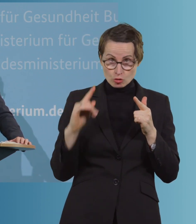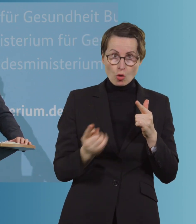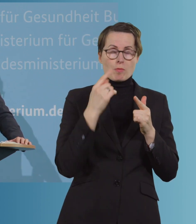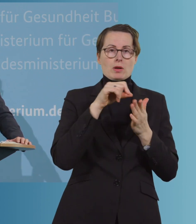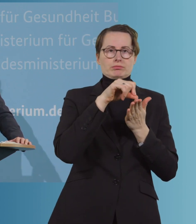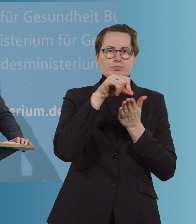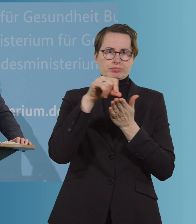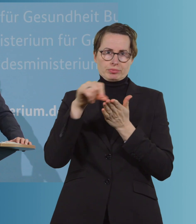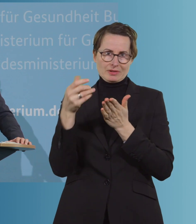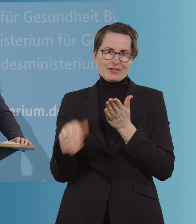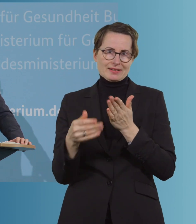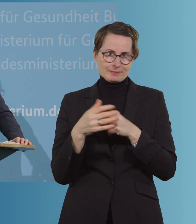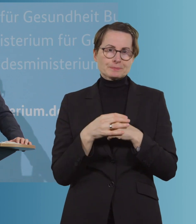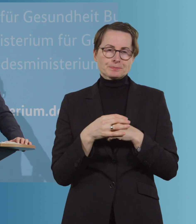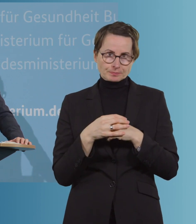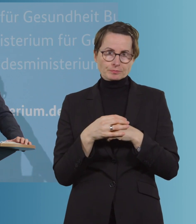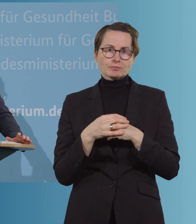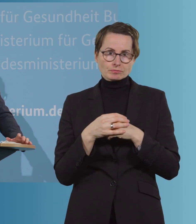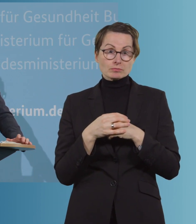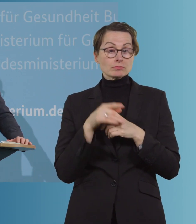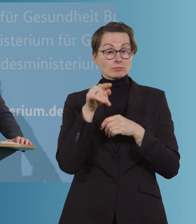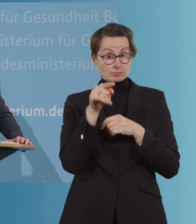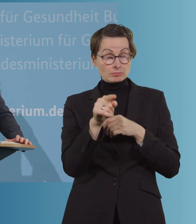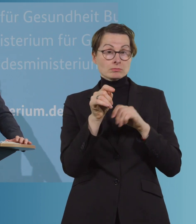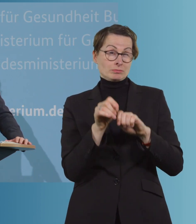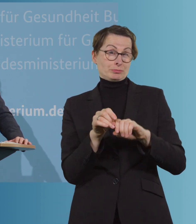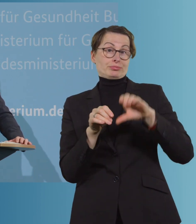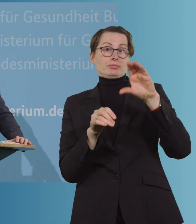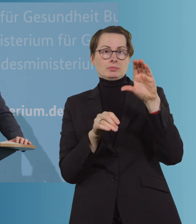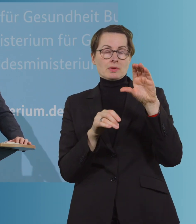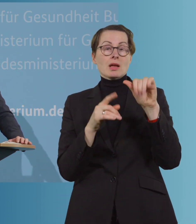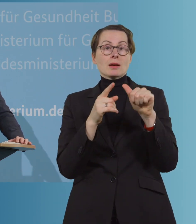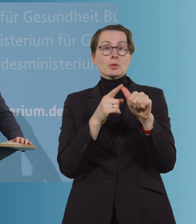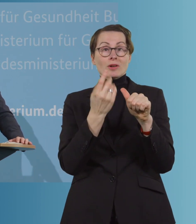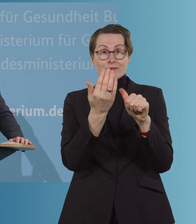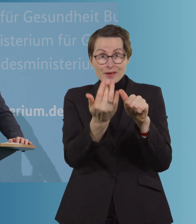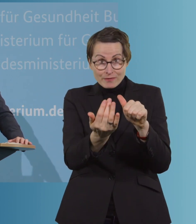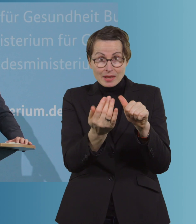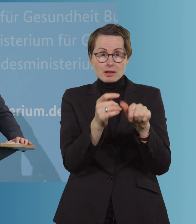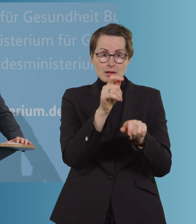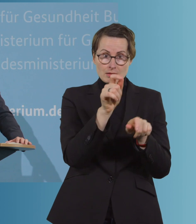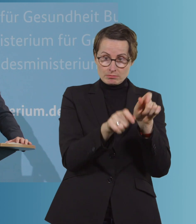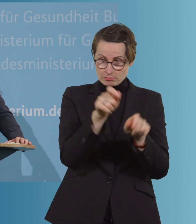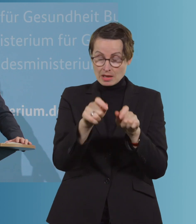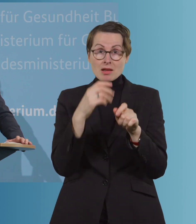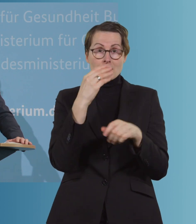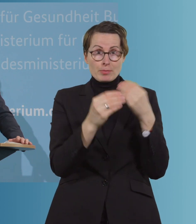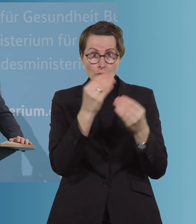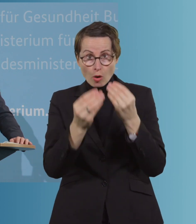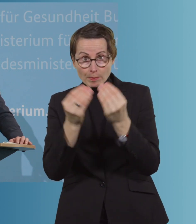stattgefunden. Und sie war von Anfang an umfassender, sowohl in der Zahl derjenigen, die eine Prämie eben wegen einer Dauerbelastung